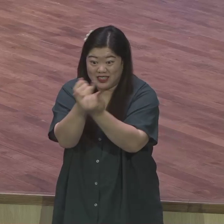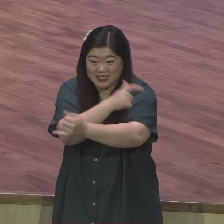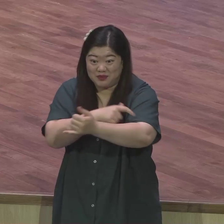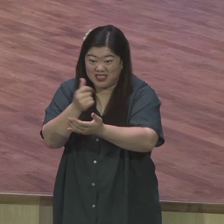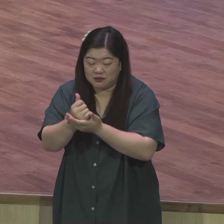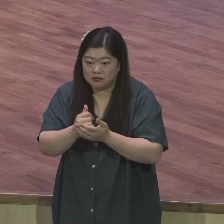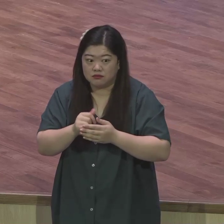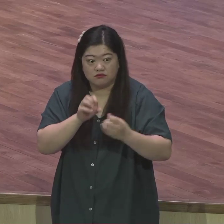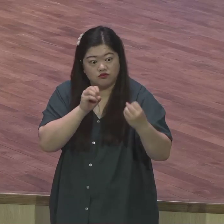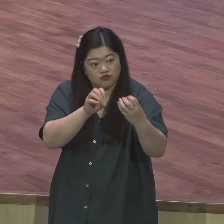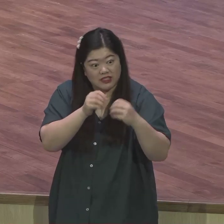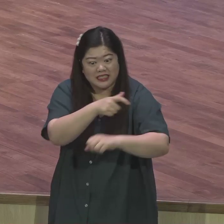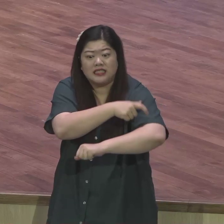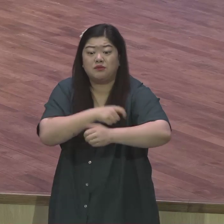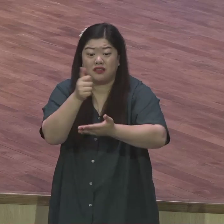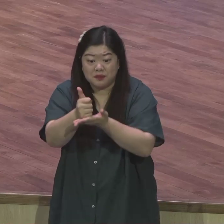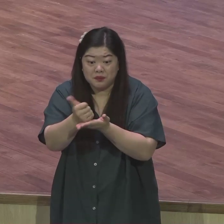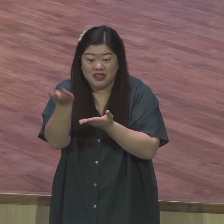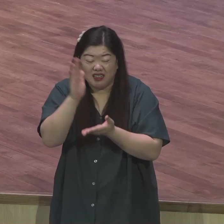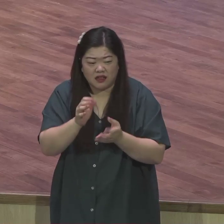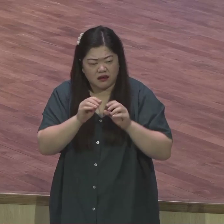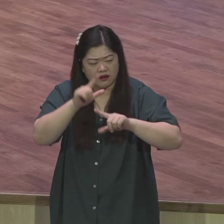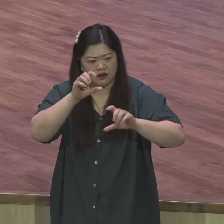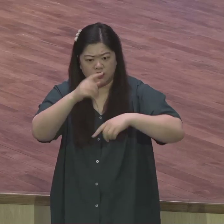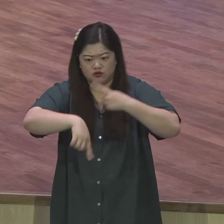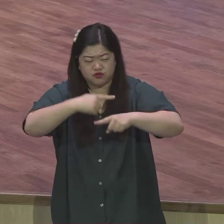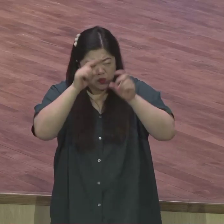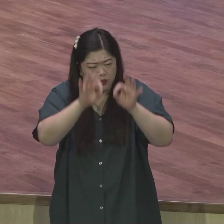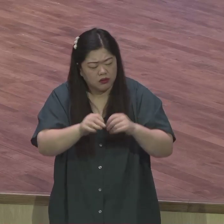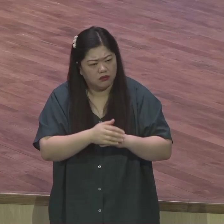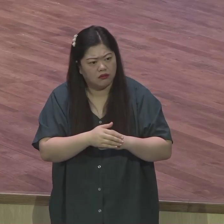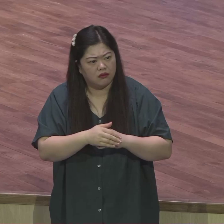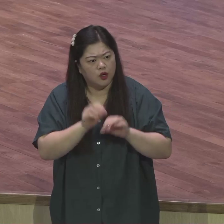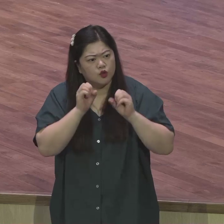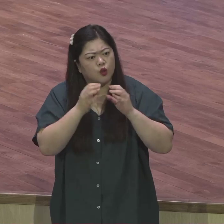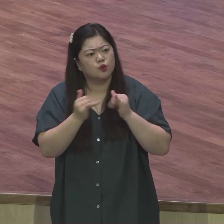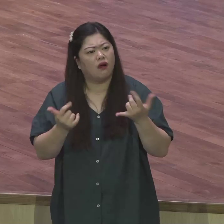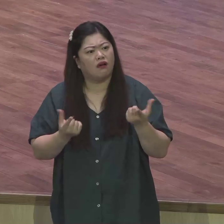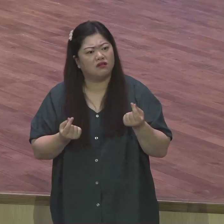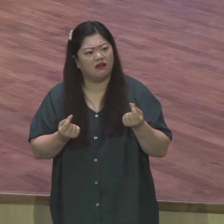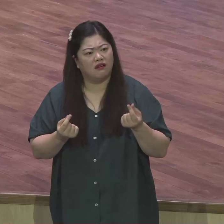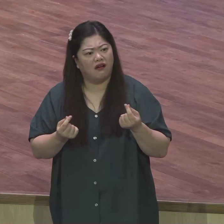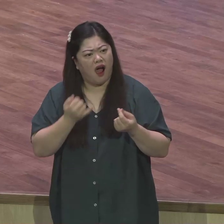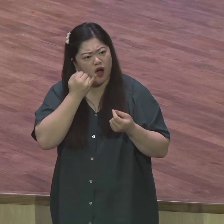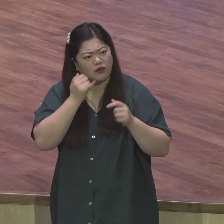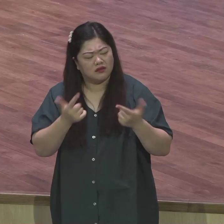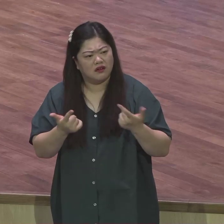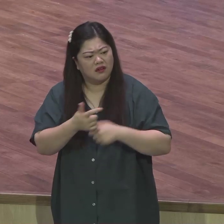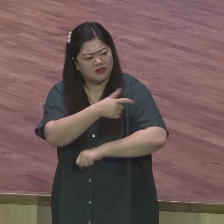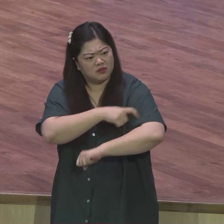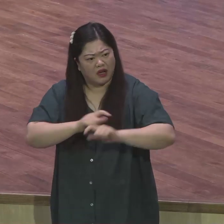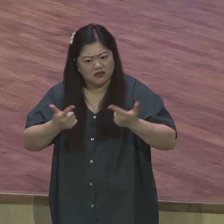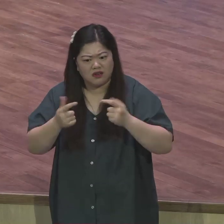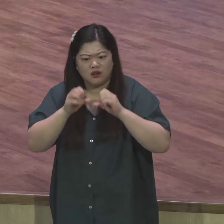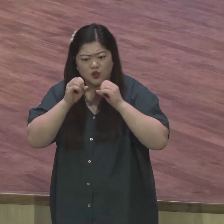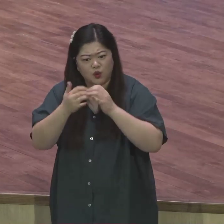영계 성도들은 실제로 현장에서 그 정도 들어야 돼요 혹시 뭐 신학하셨습니까